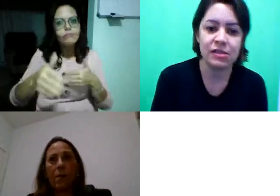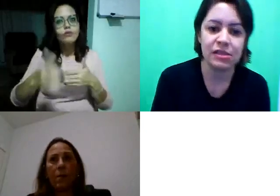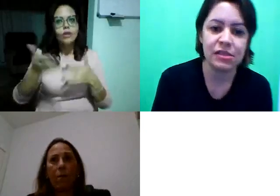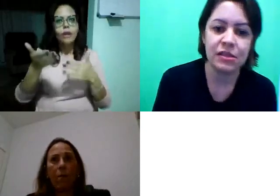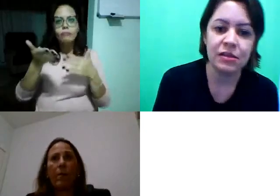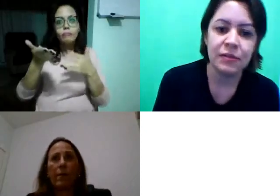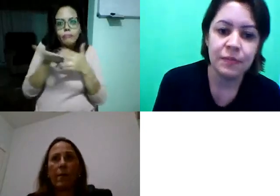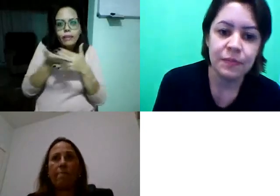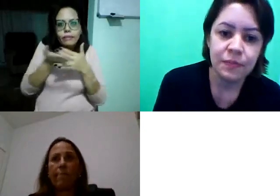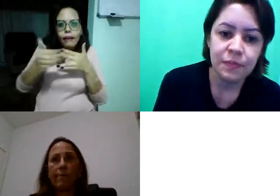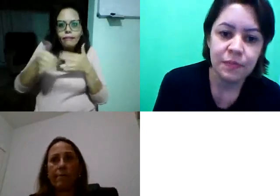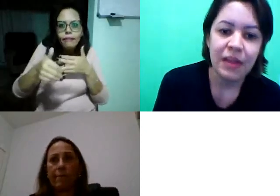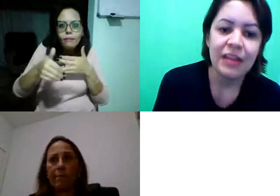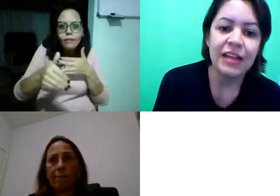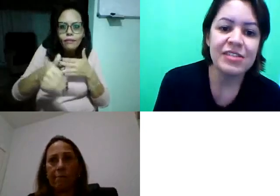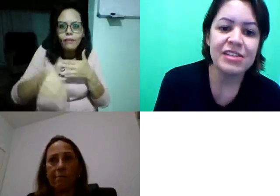valiosas.